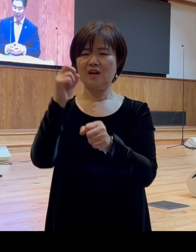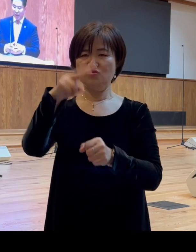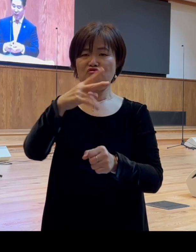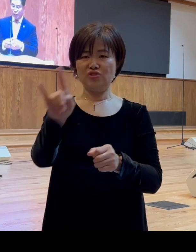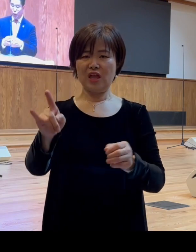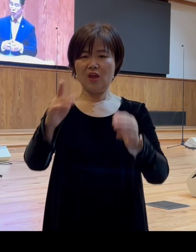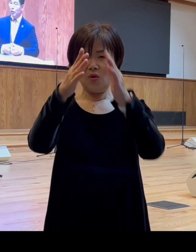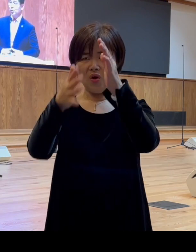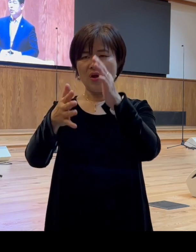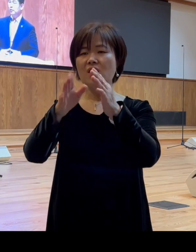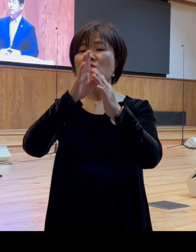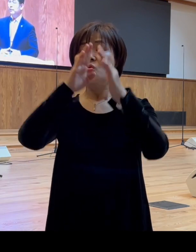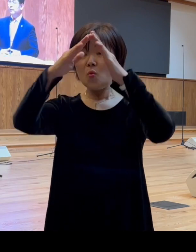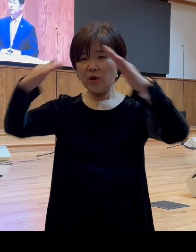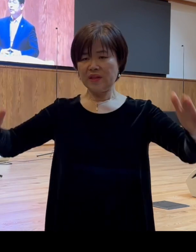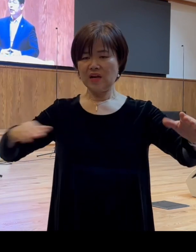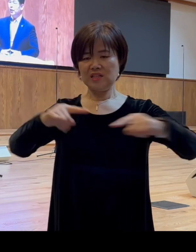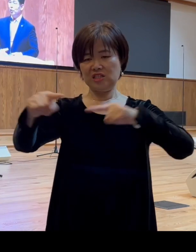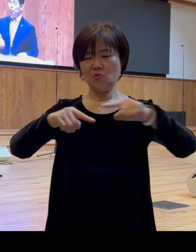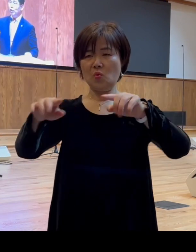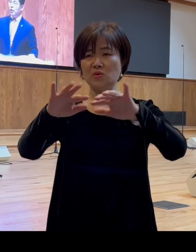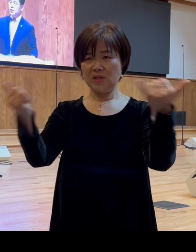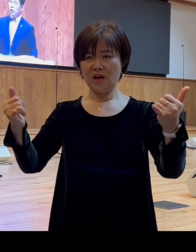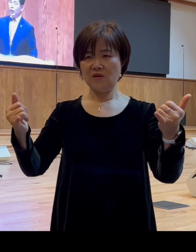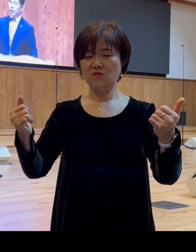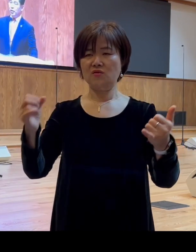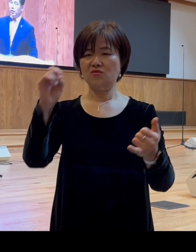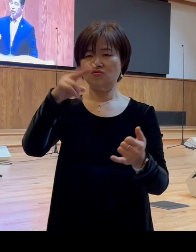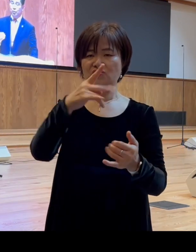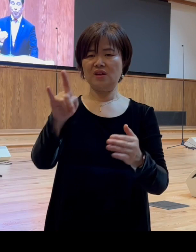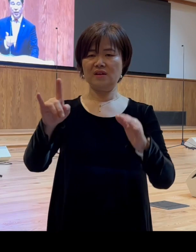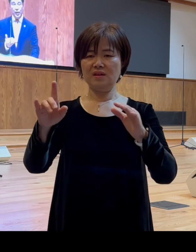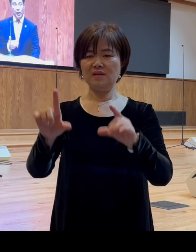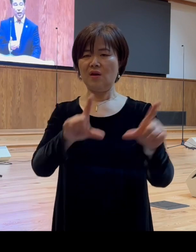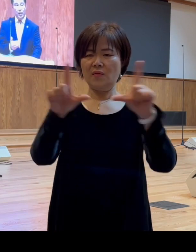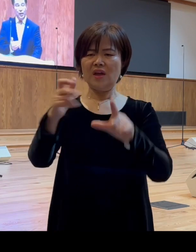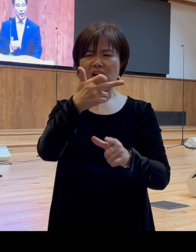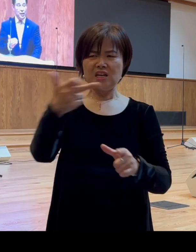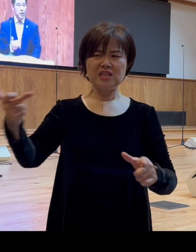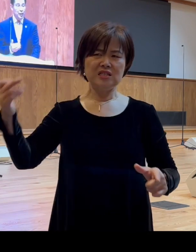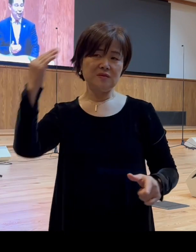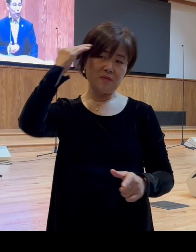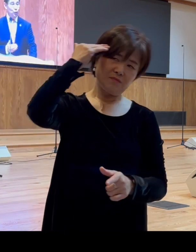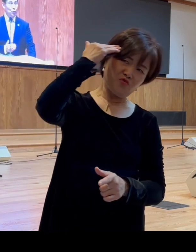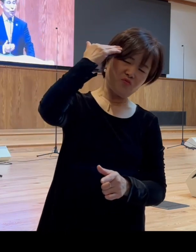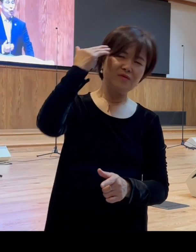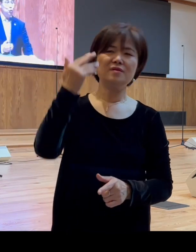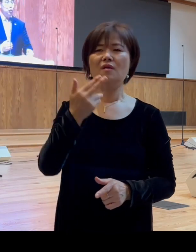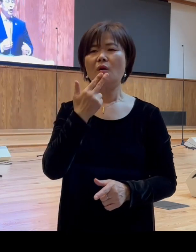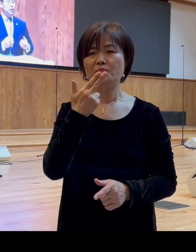지도자로서 그럼 유대인 사회에 큰 피해가 가지 아니하도록 유대인들을